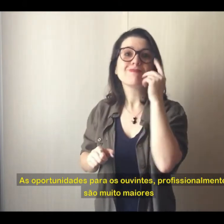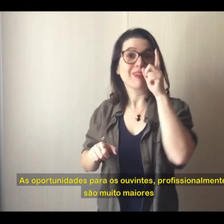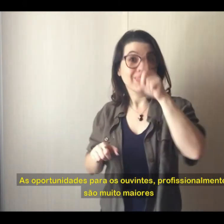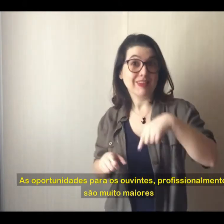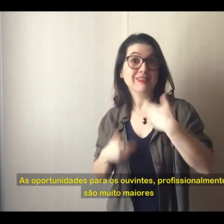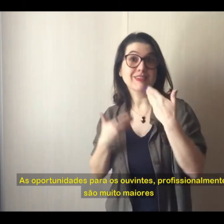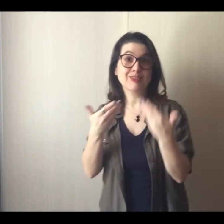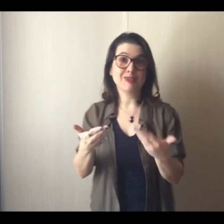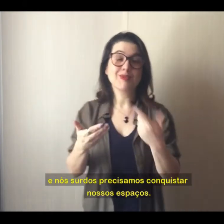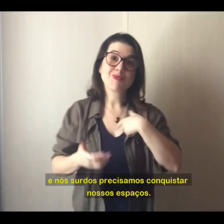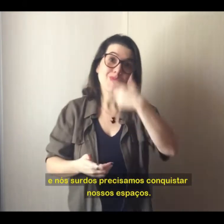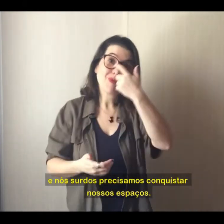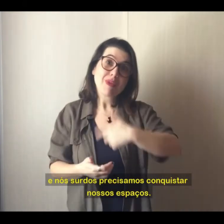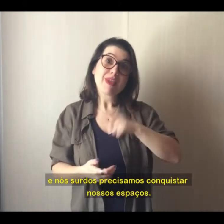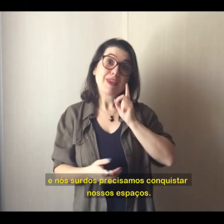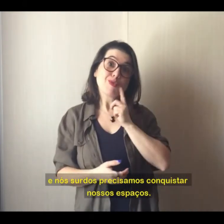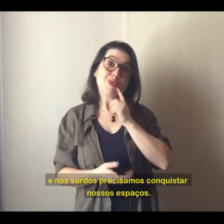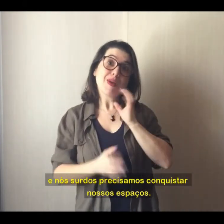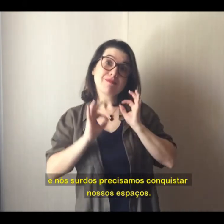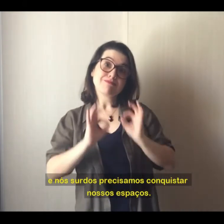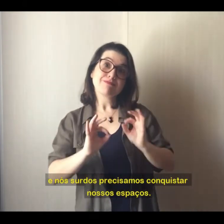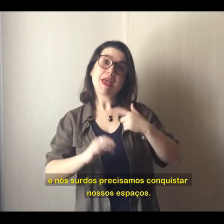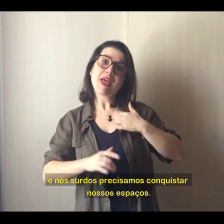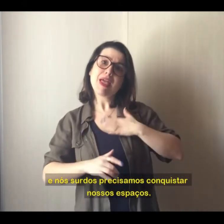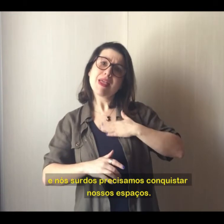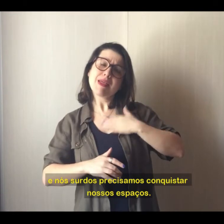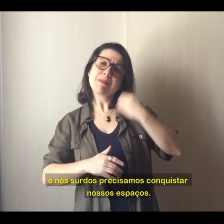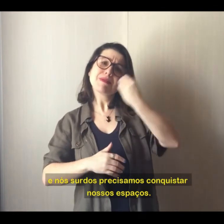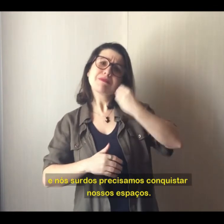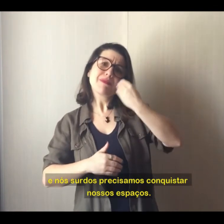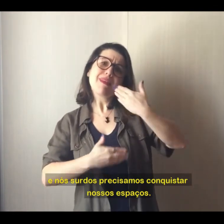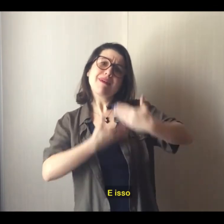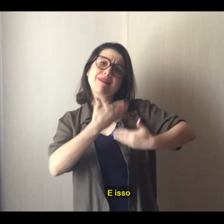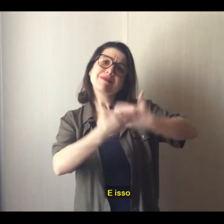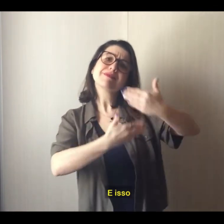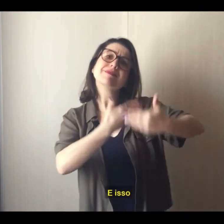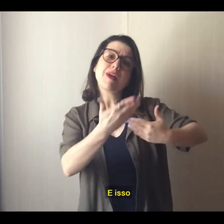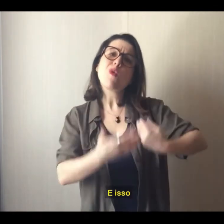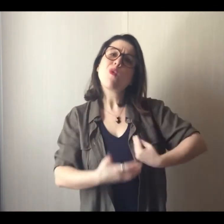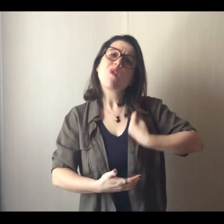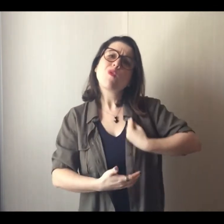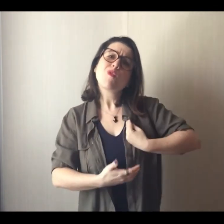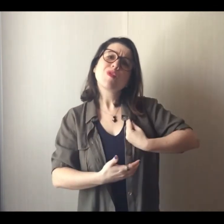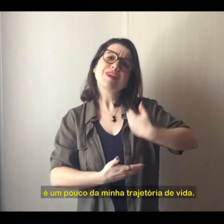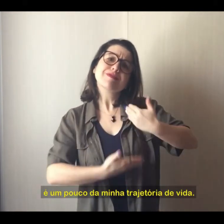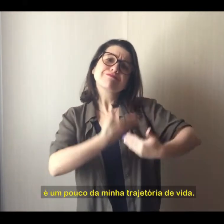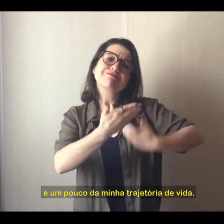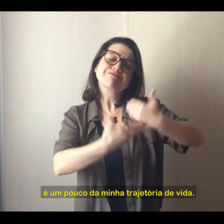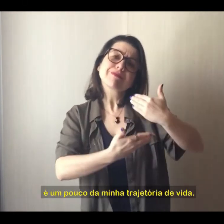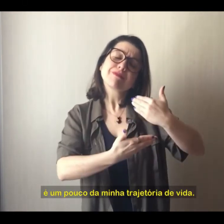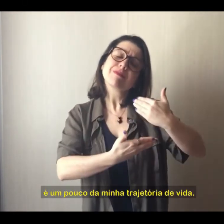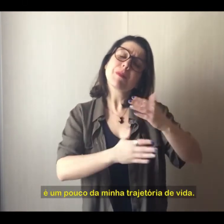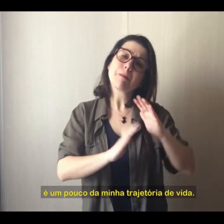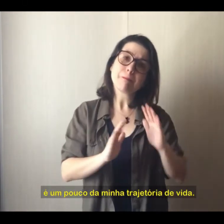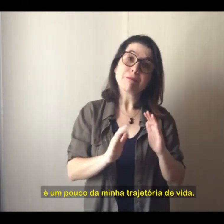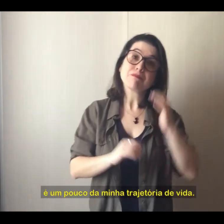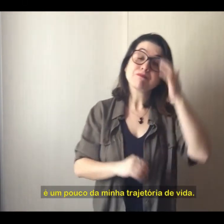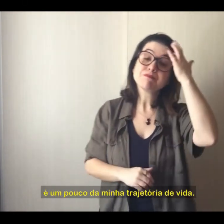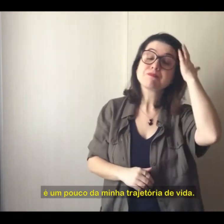maiores e nós surdos precisamos conquistar esses espaços. E isso é um pouco da minha trajetória